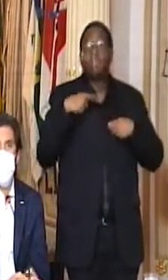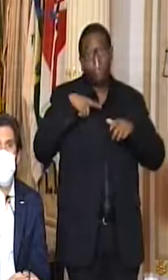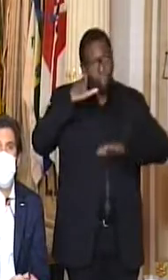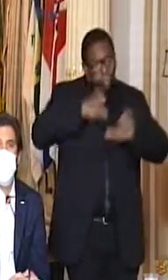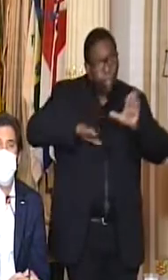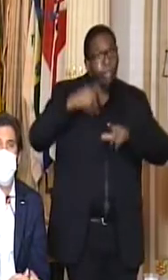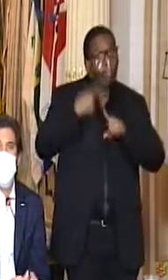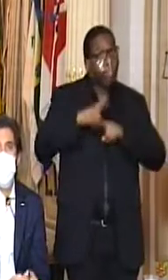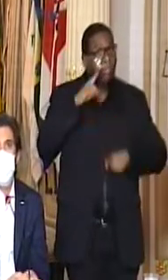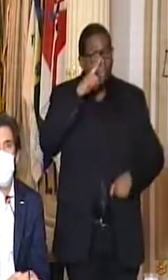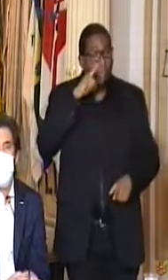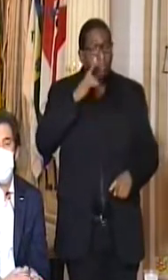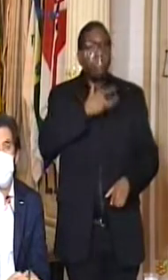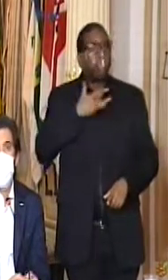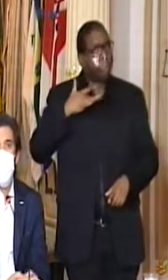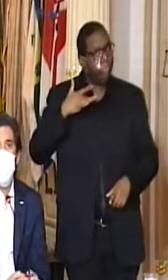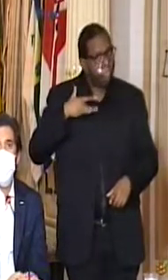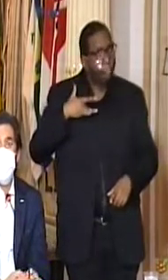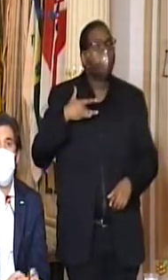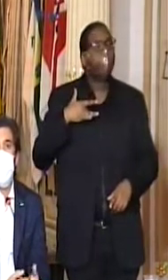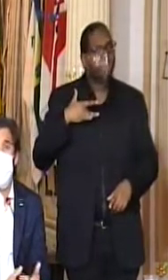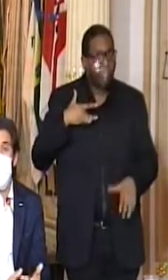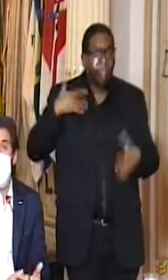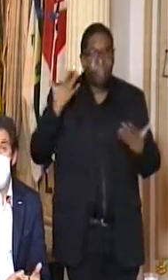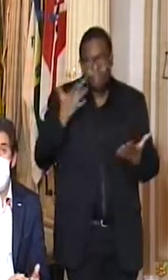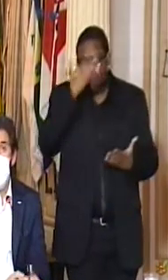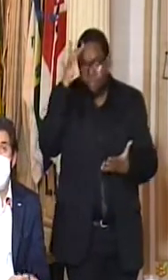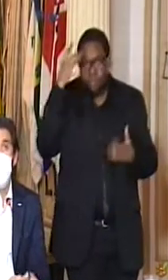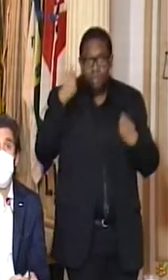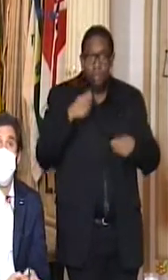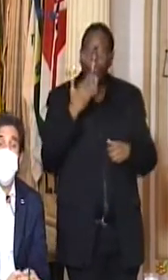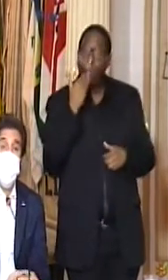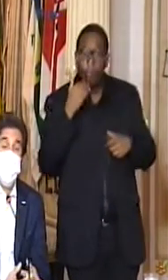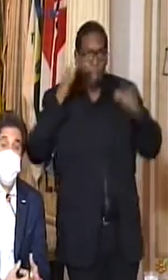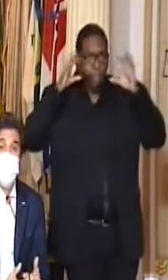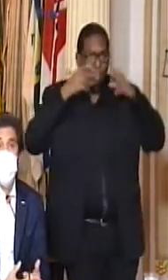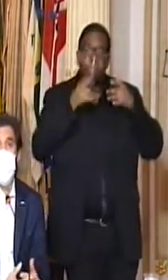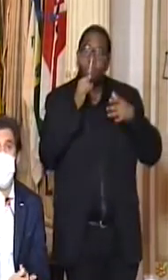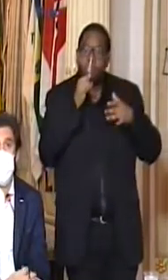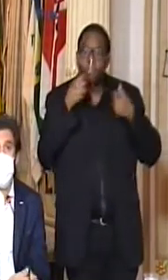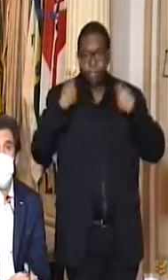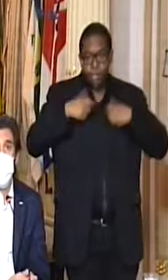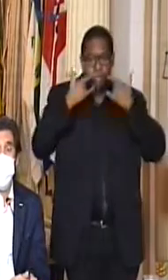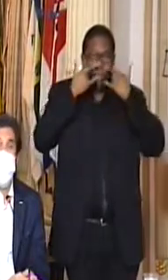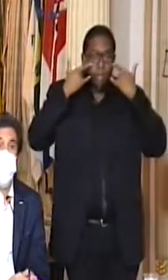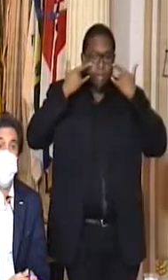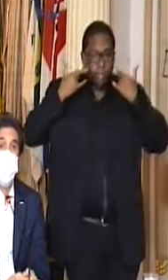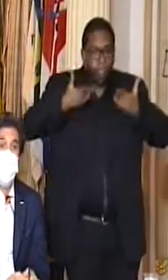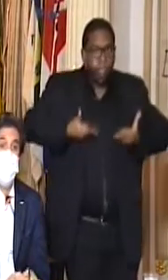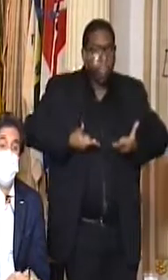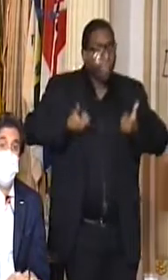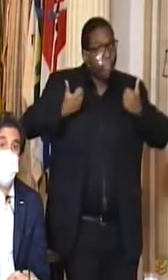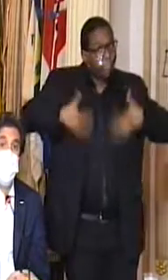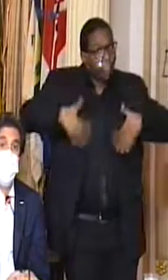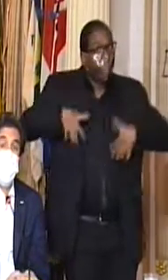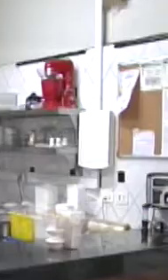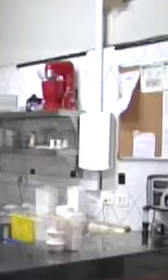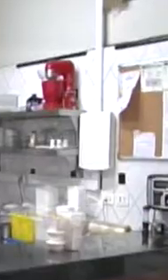saúde porque as pessoas para se alimentar precisam retirar sua máscara, existe uma interação maior. Então, nós